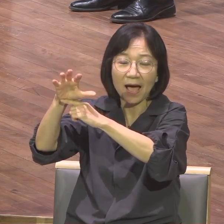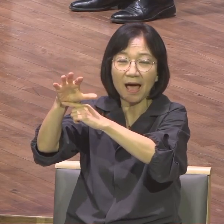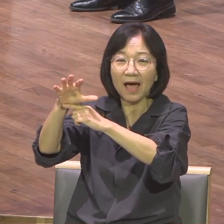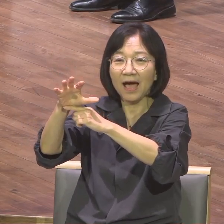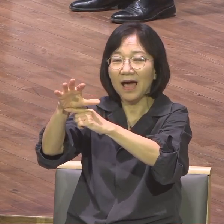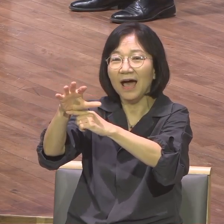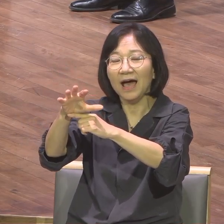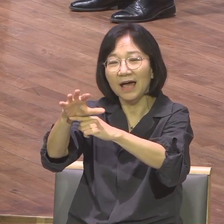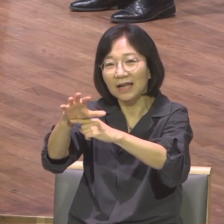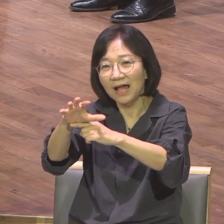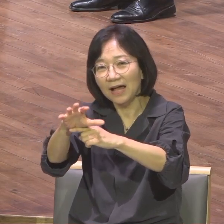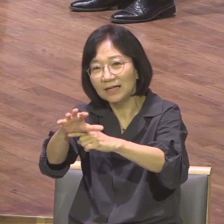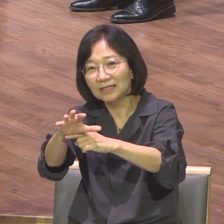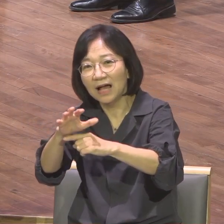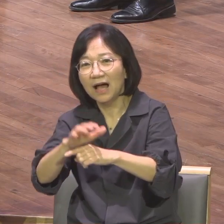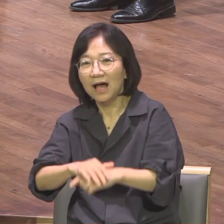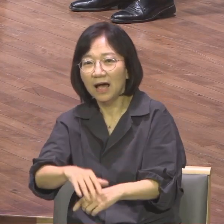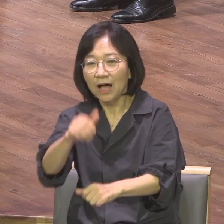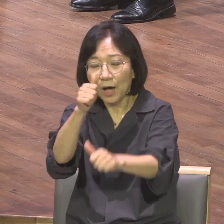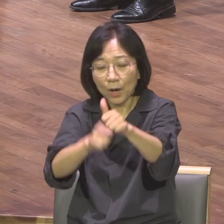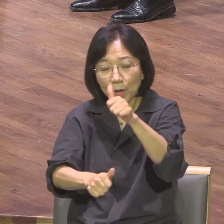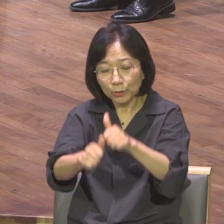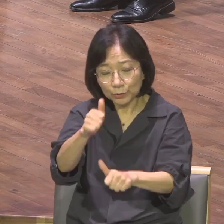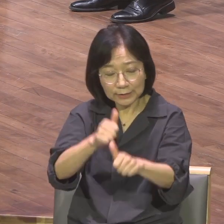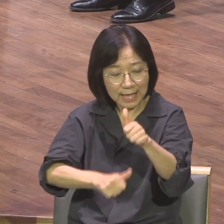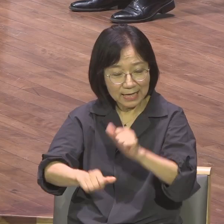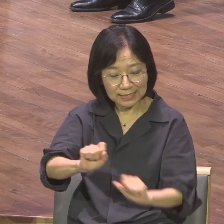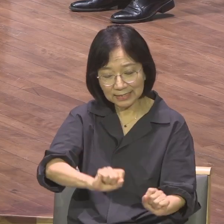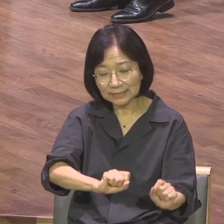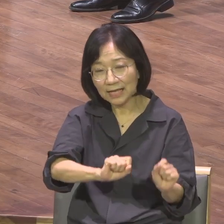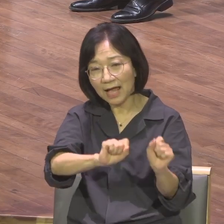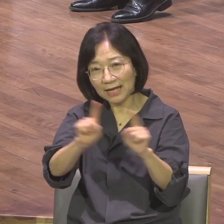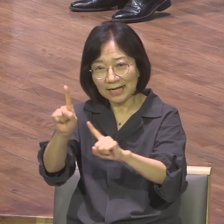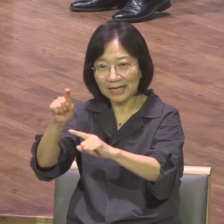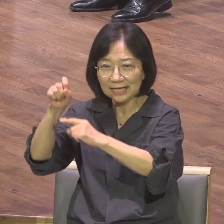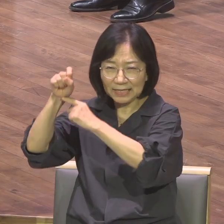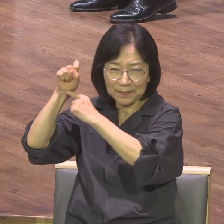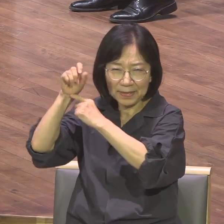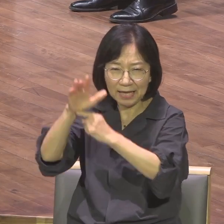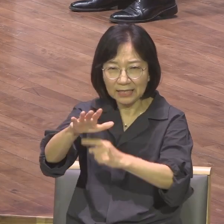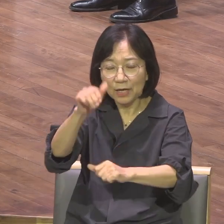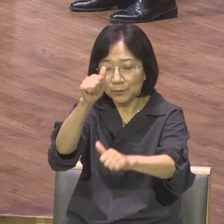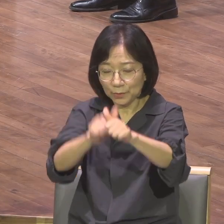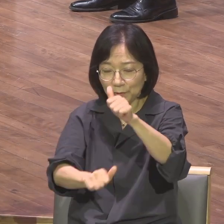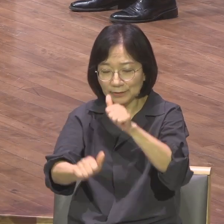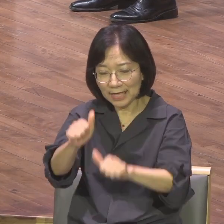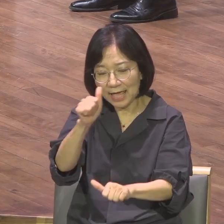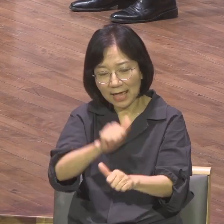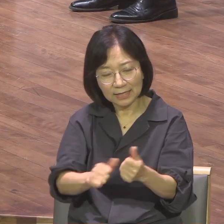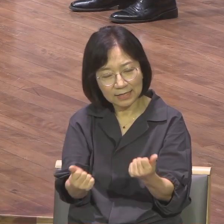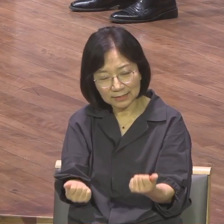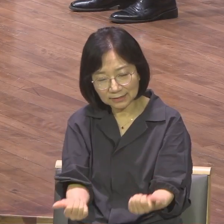바라라 우대를 살리는 길 우대를